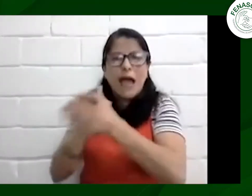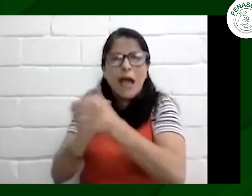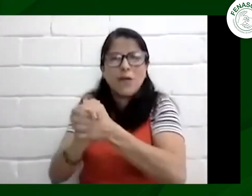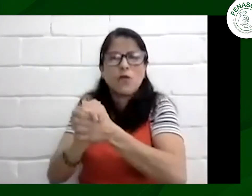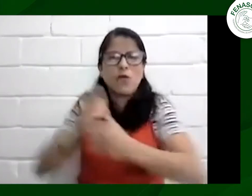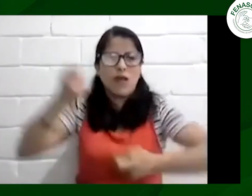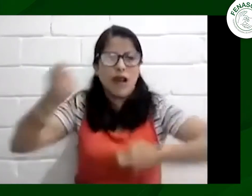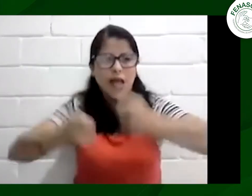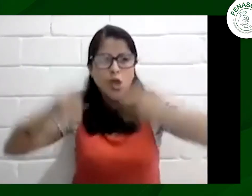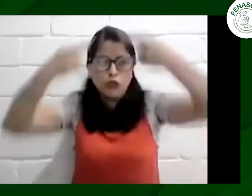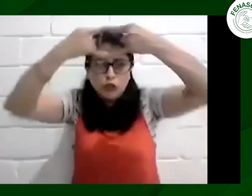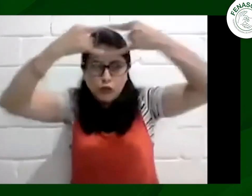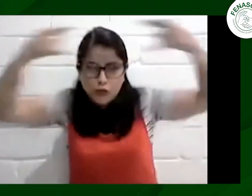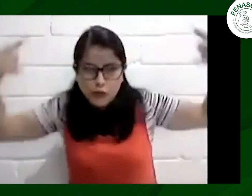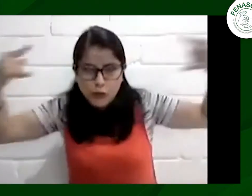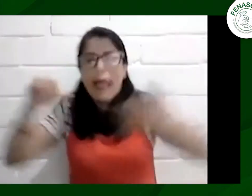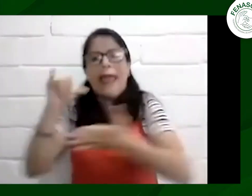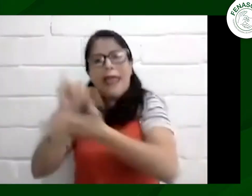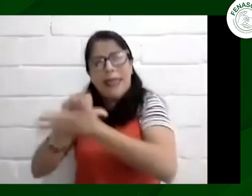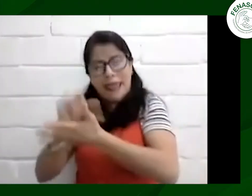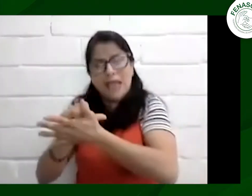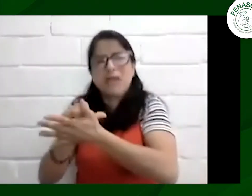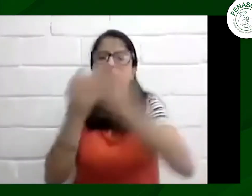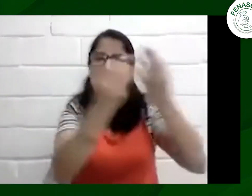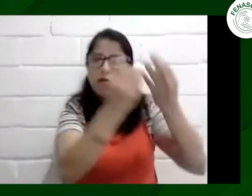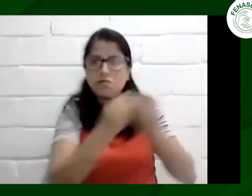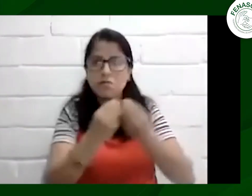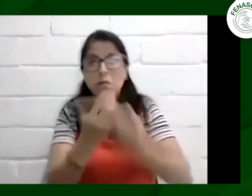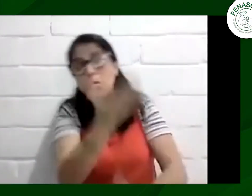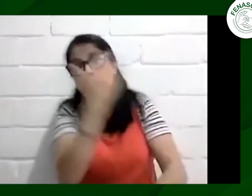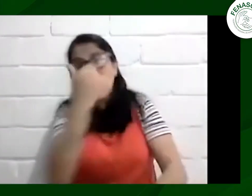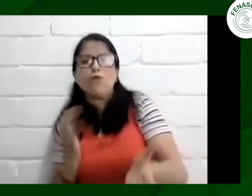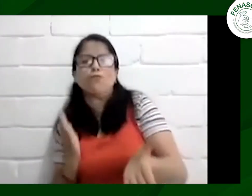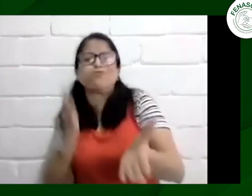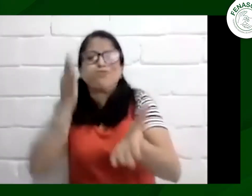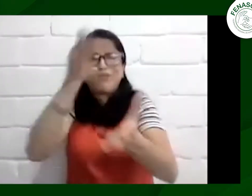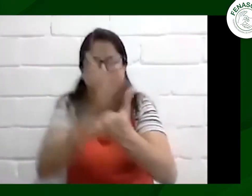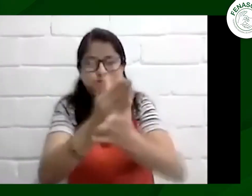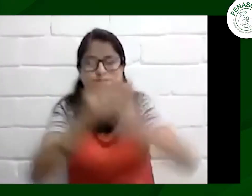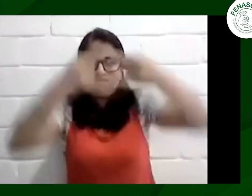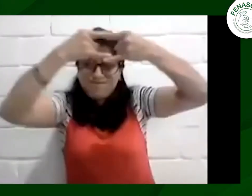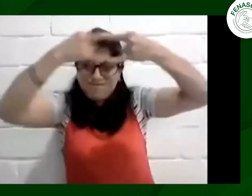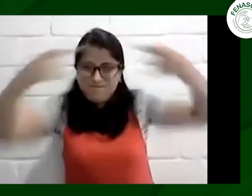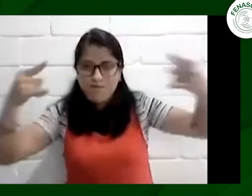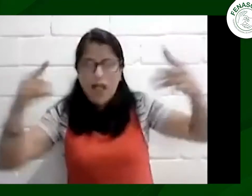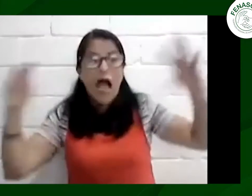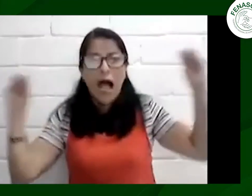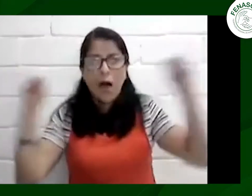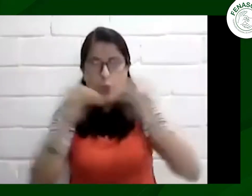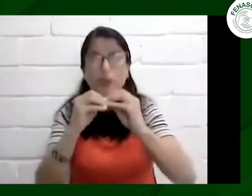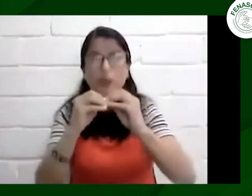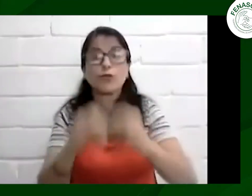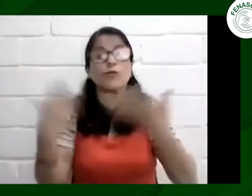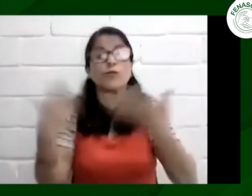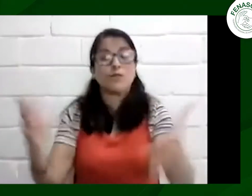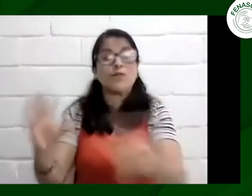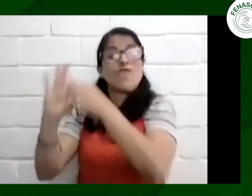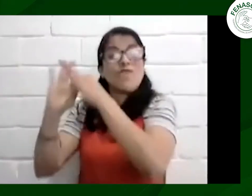hijo también nos acompañó como intérprete ya que él pues tiene un amigo que maneja este tipo de negocios de imprenta entonces fuimos